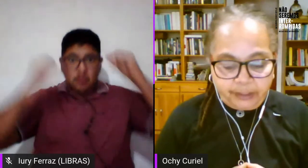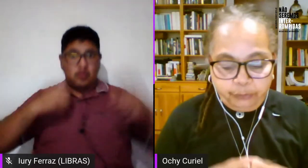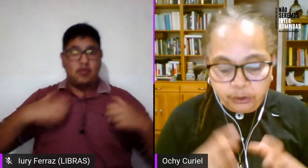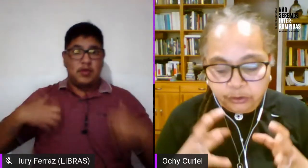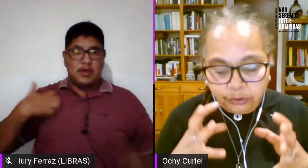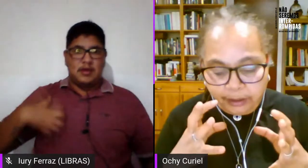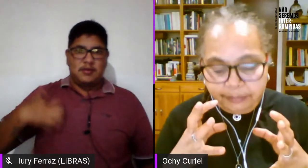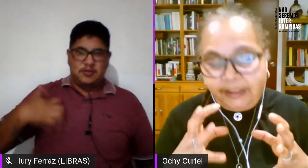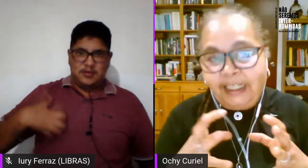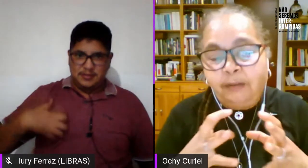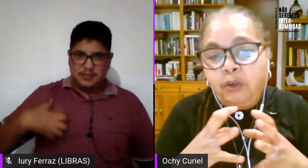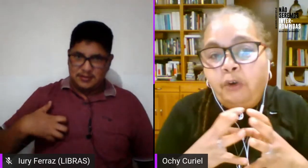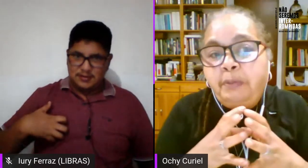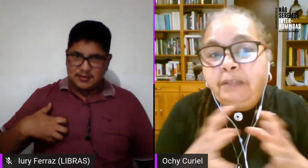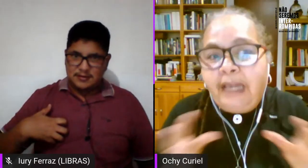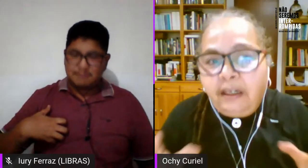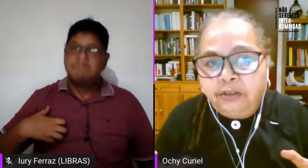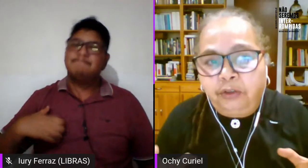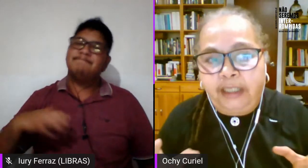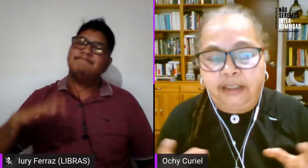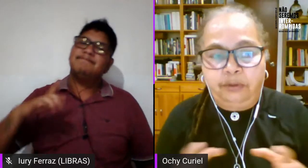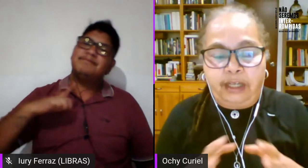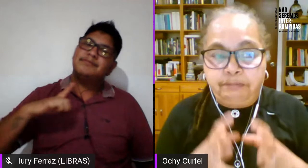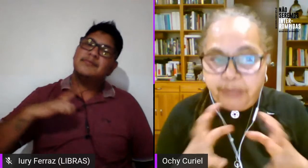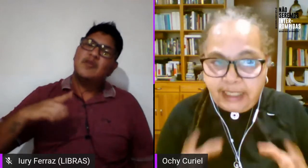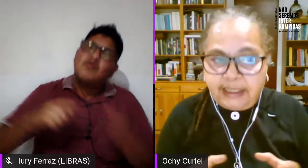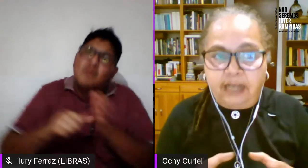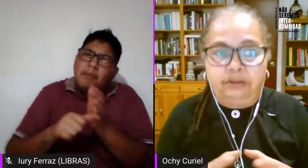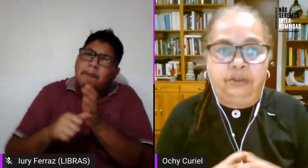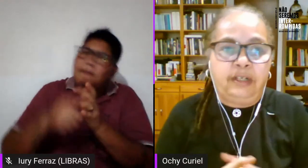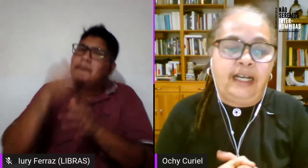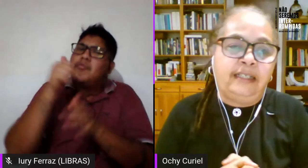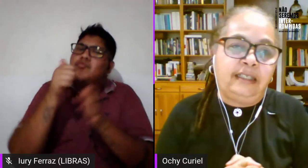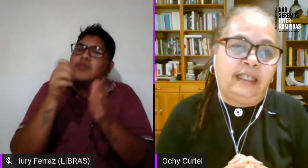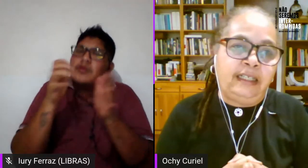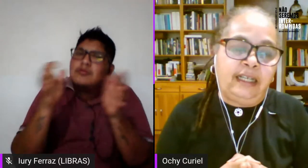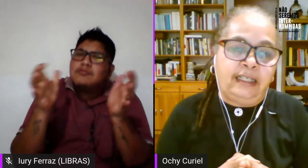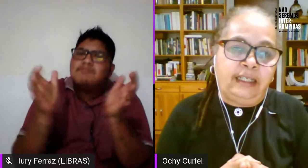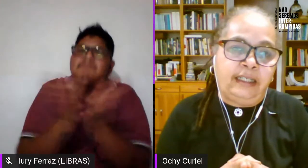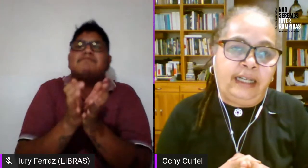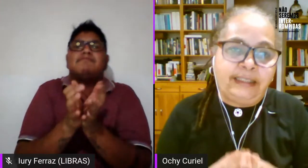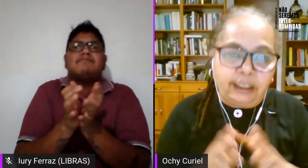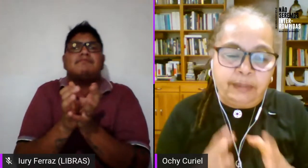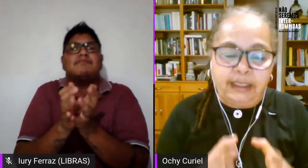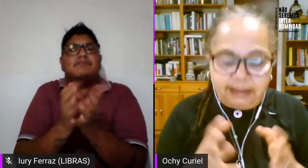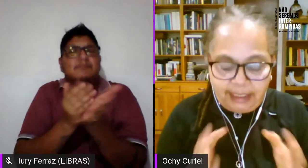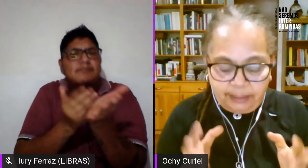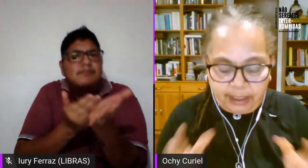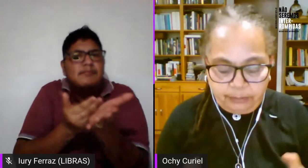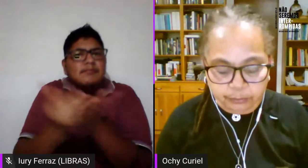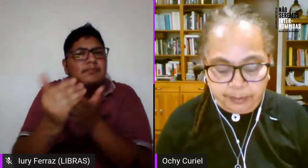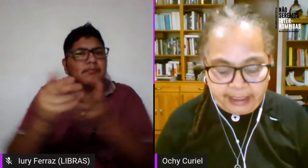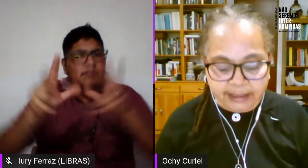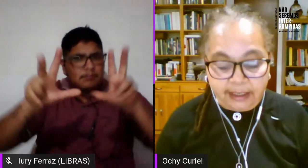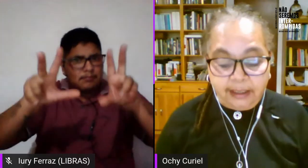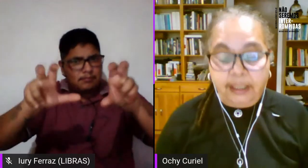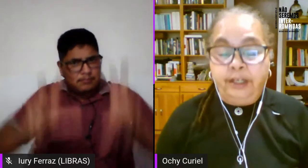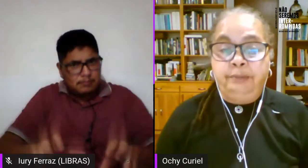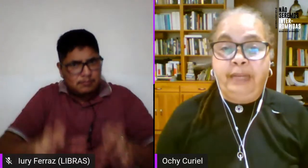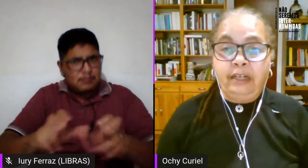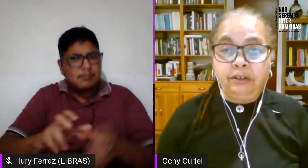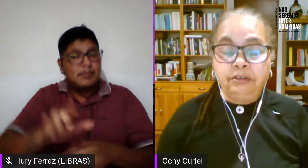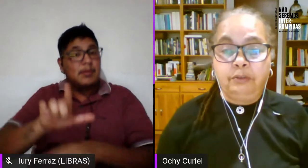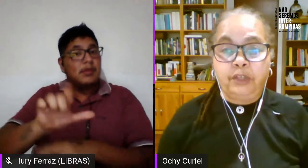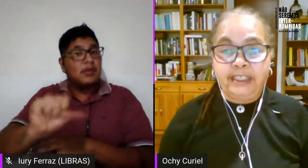foram digamos los primeros colectivos que empiezan a colocar el tema del lesbianismo feminista